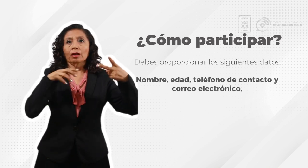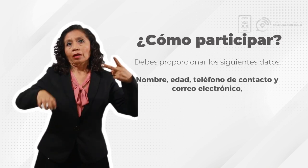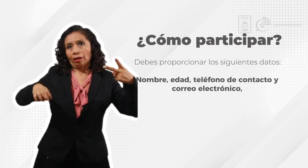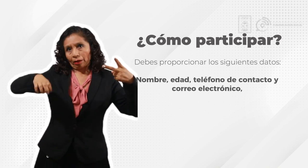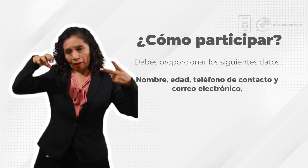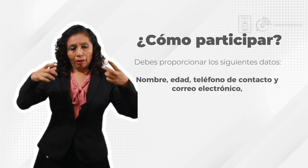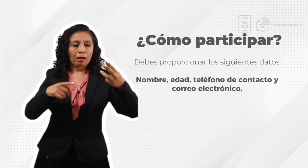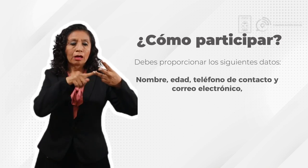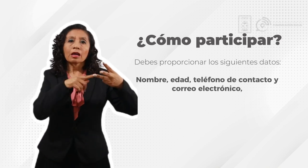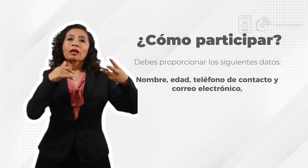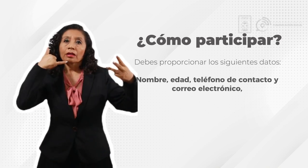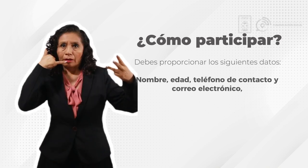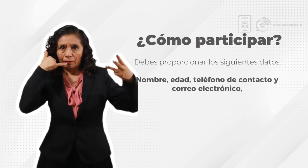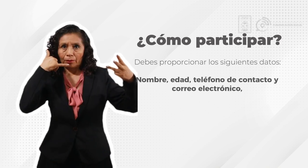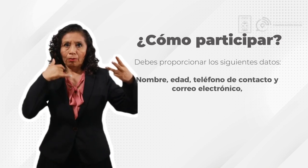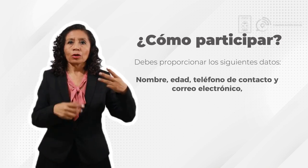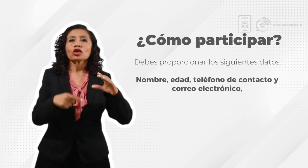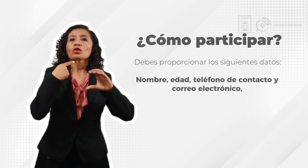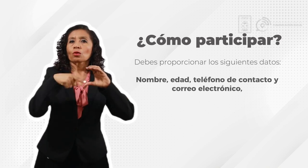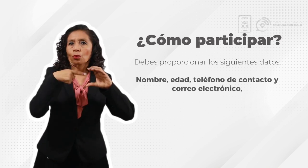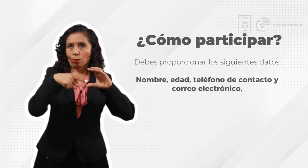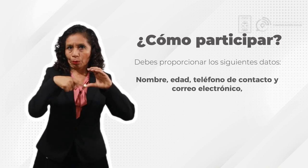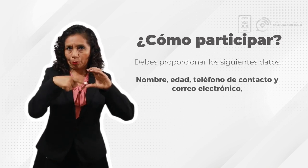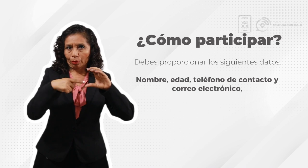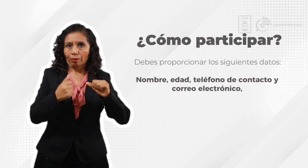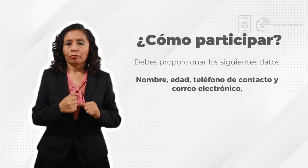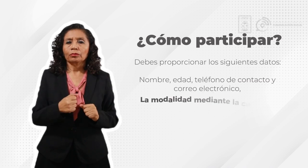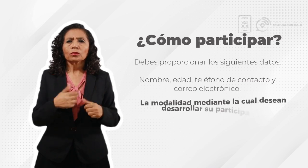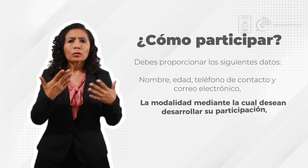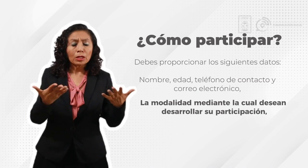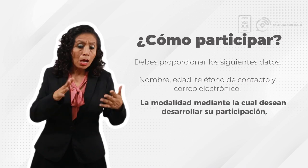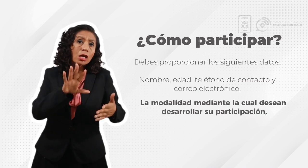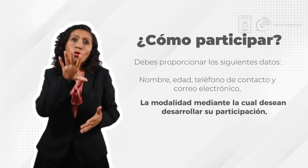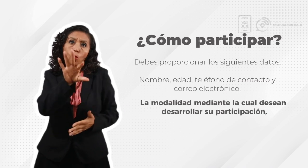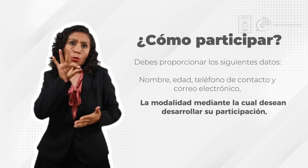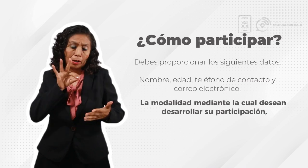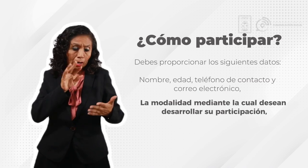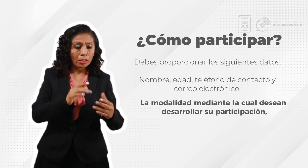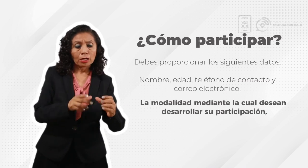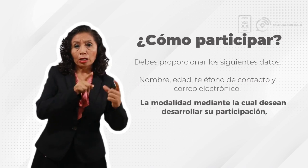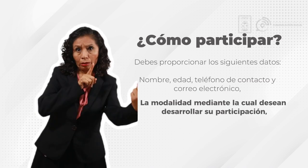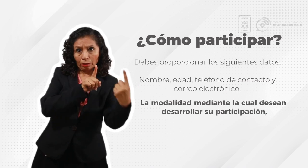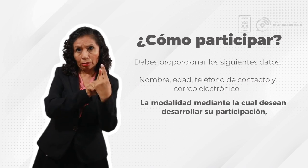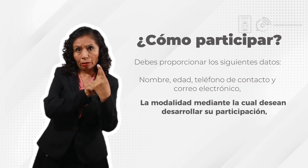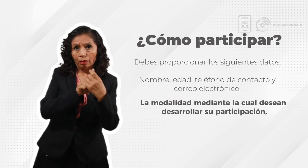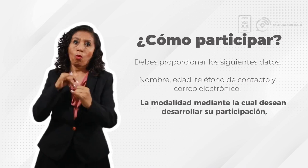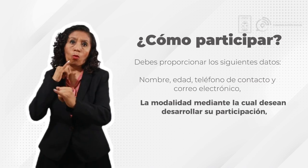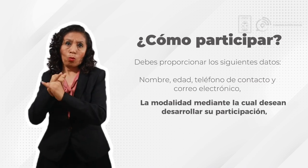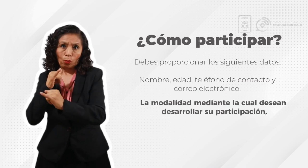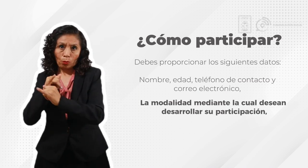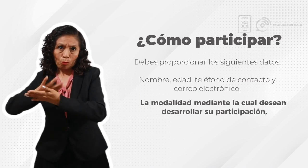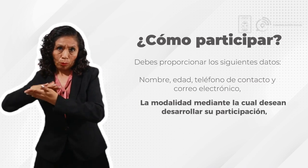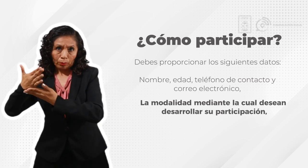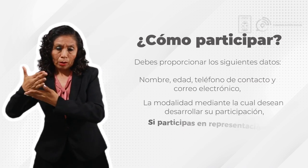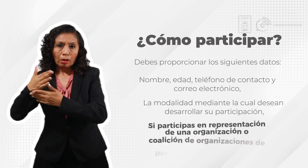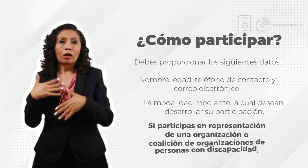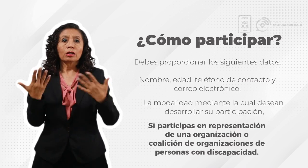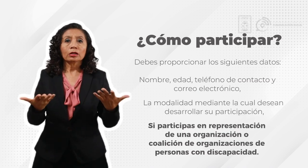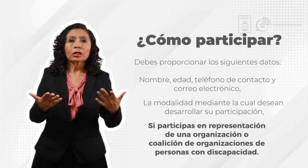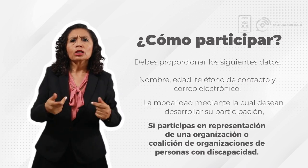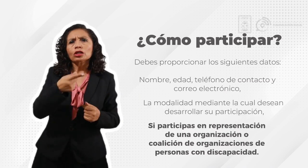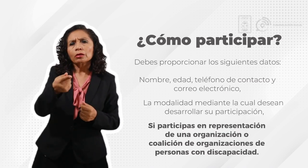edad, teléfono de contacto y correo electrónico, la modalidad mediante la cual desean desarrollar su participación o bien